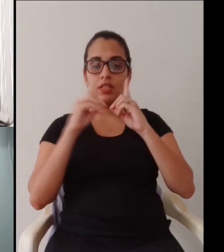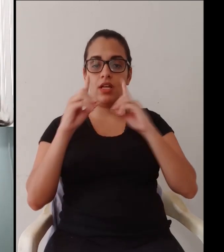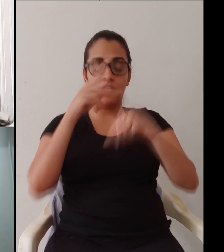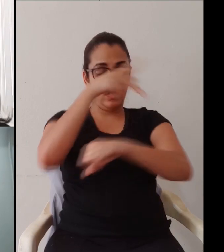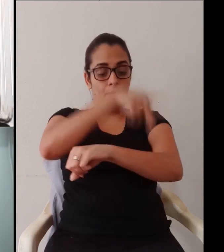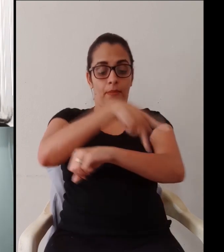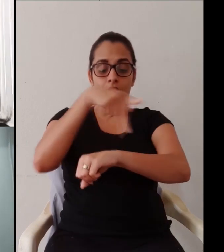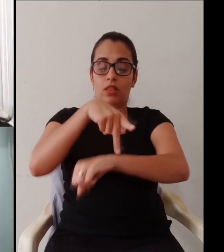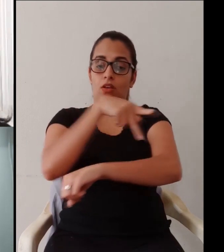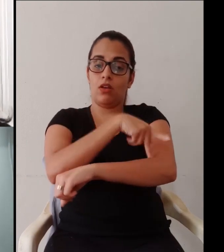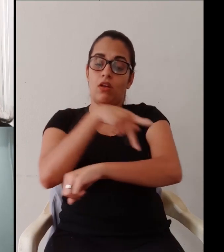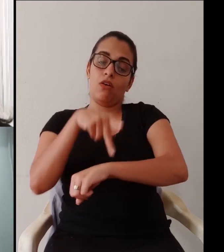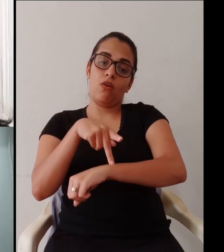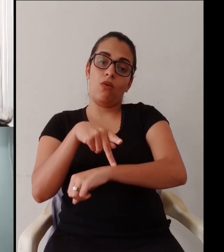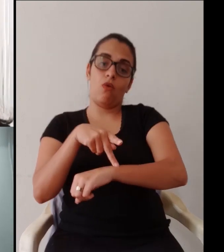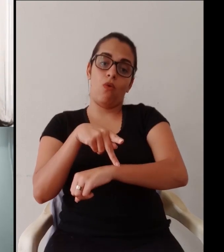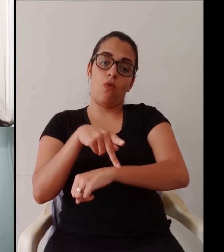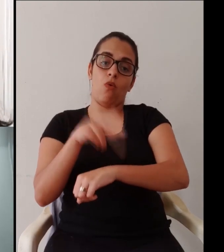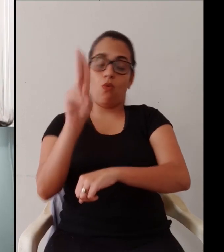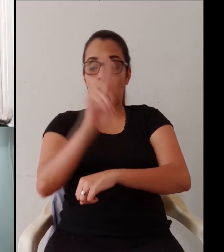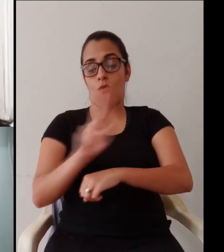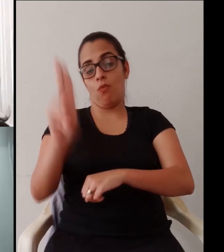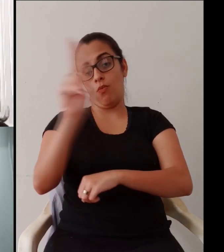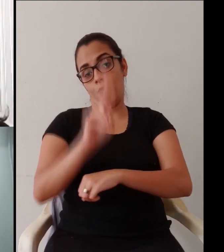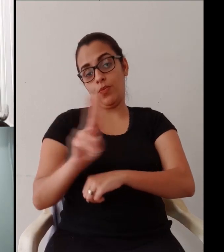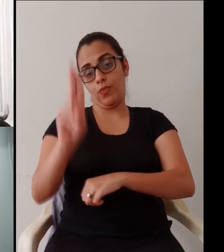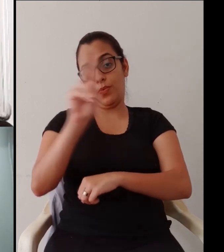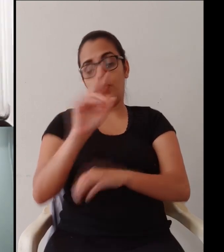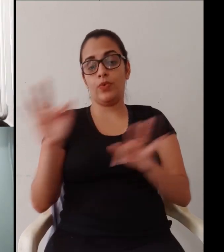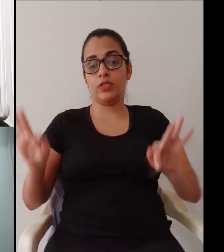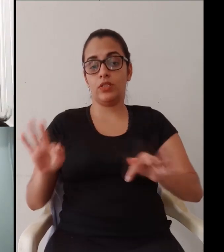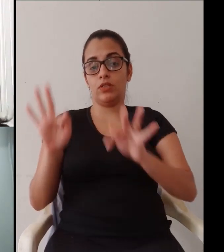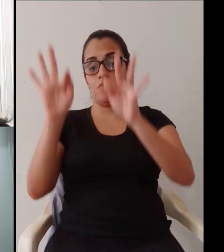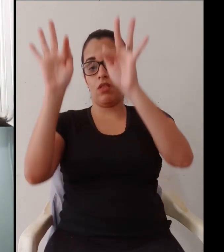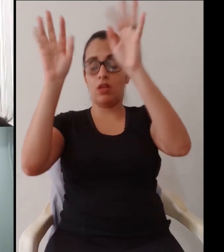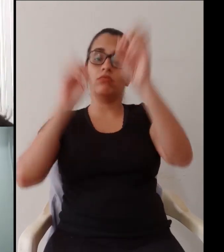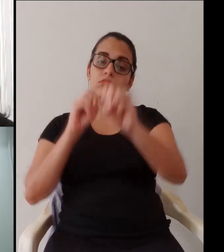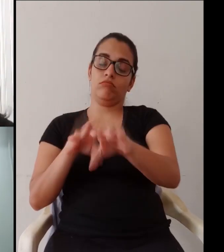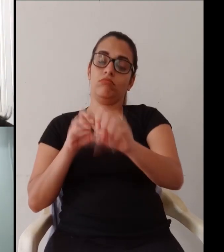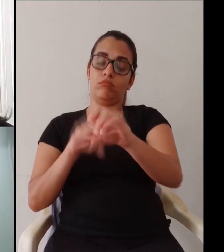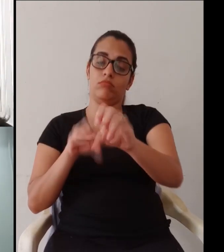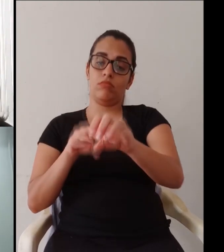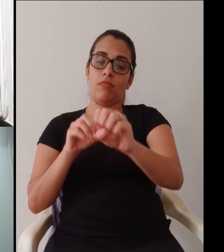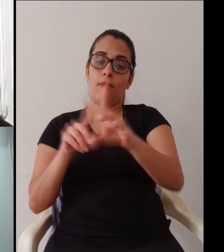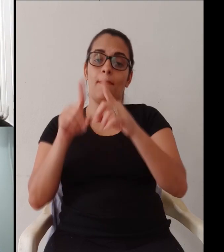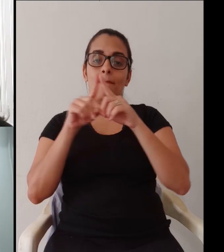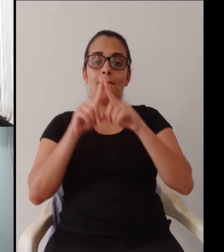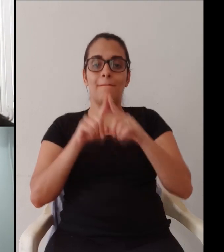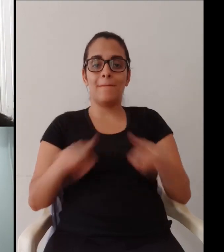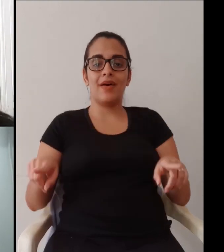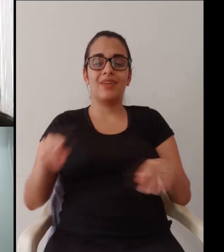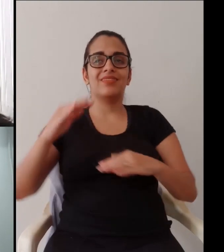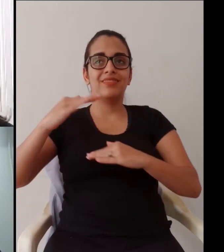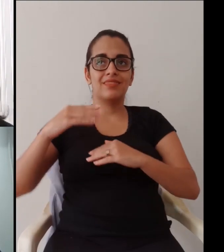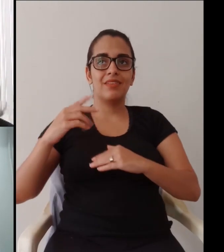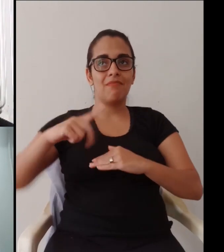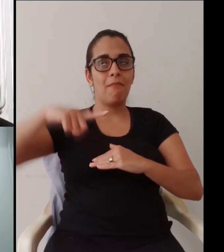modalidade de ensino na qual a mediação didática pedagógica, ela acontece, ela ocorre com a